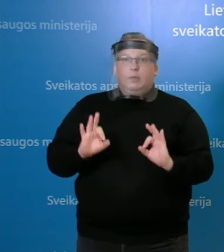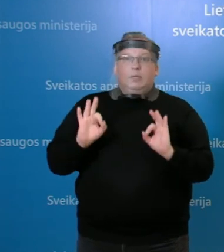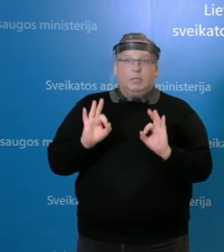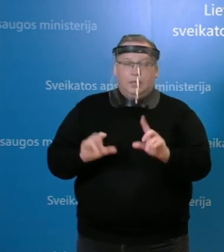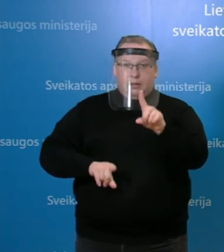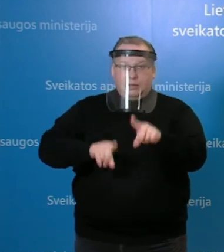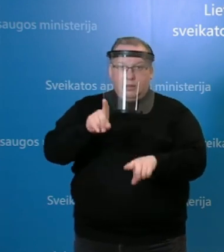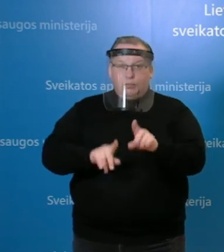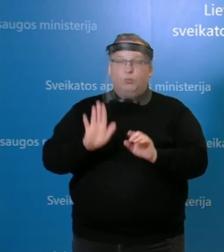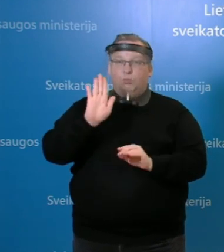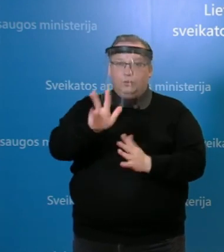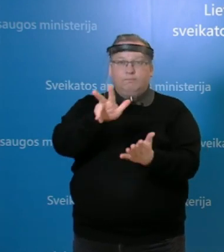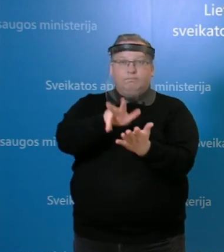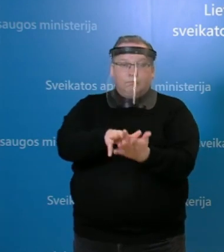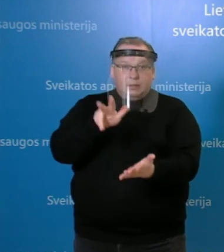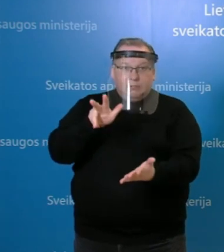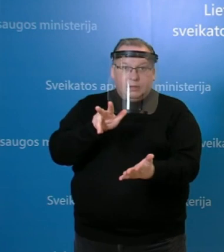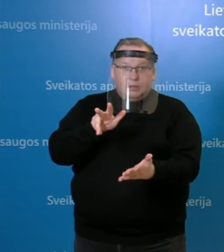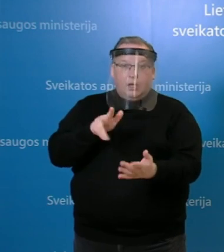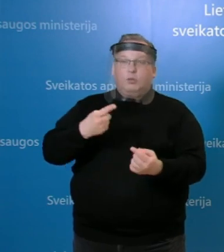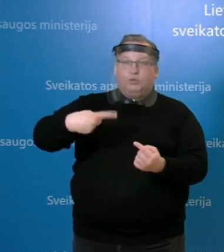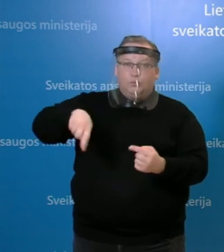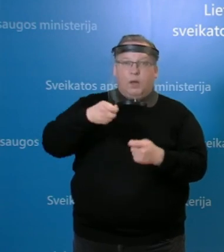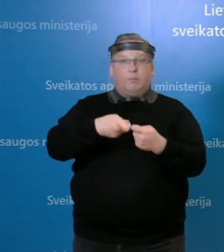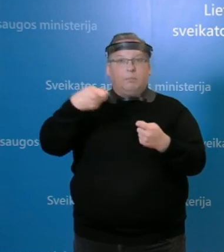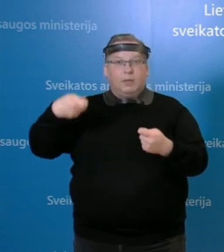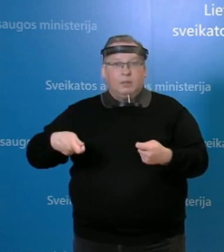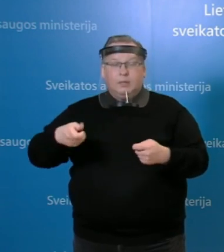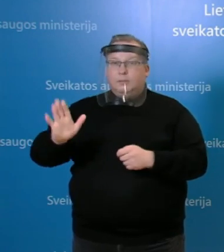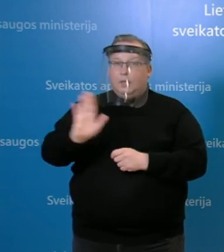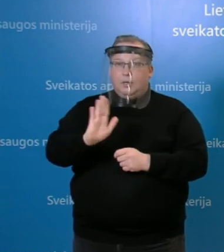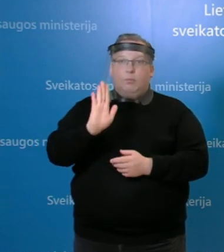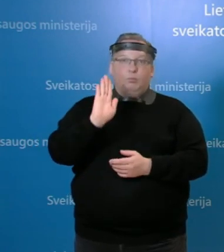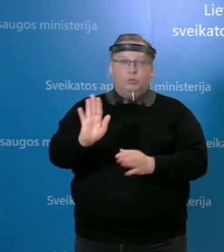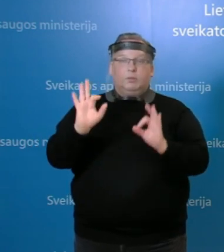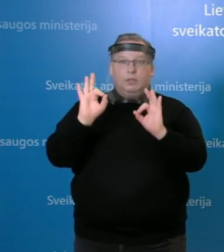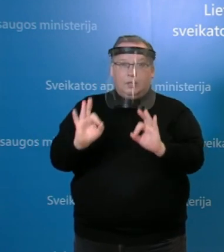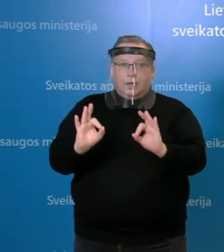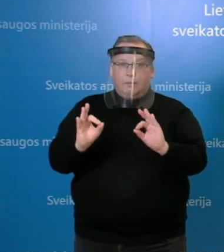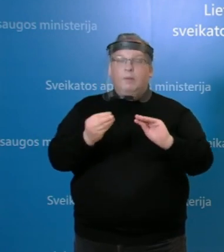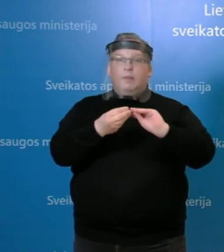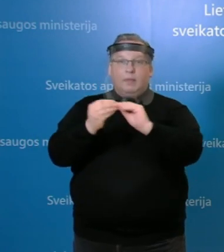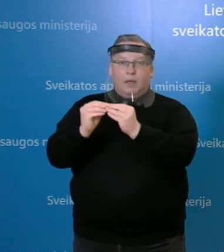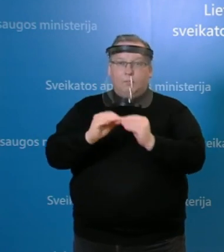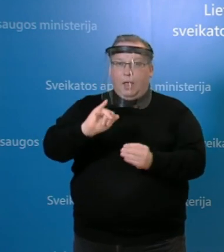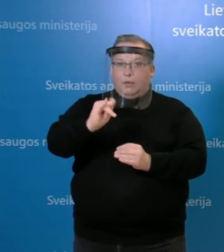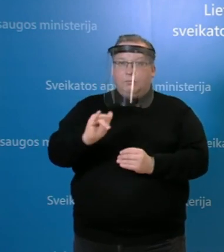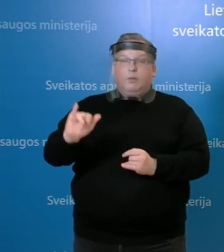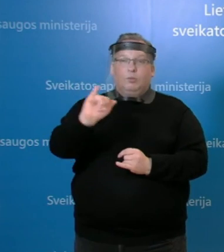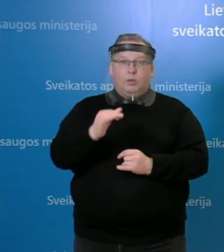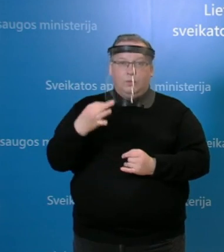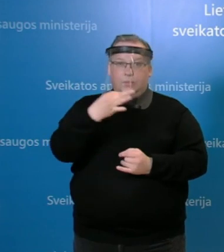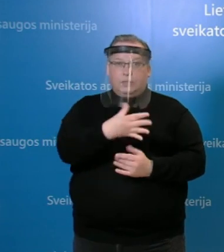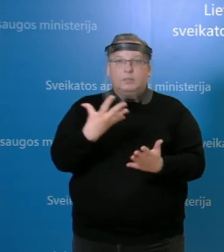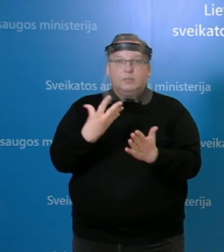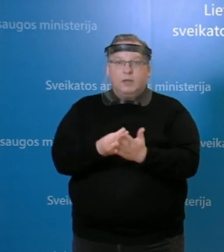jeigu ir bus primtas, bet kuris iš jų ar pratestas ar ne, tai bus tikrai darinamas su ekspertais, kurie ir pasakys savo